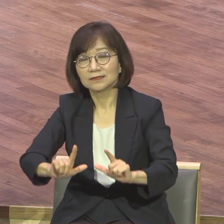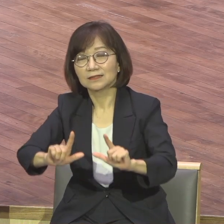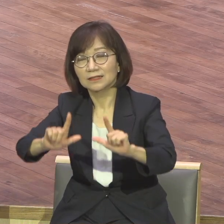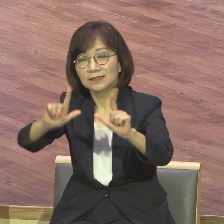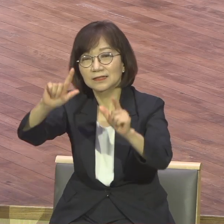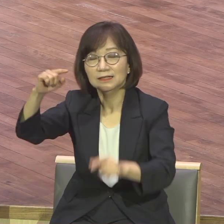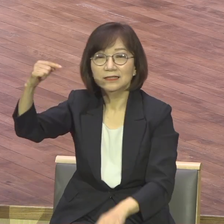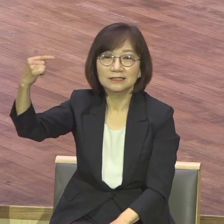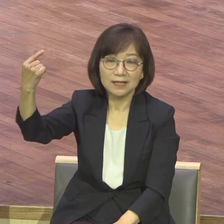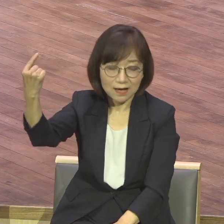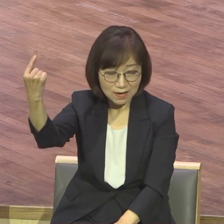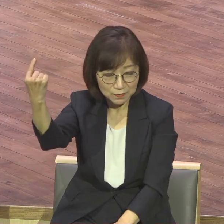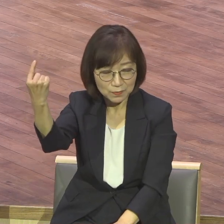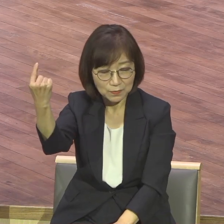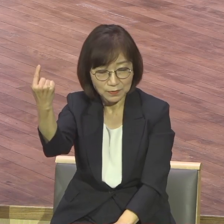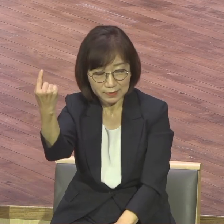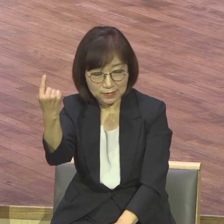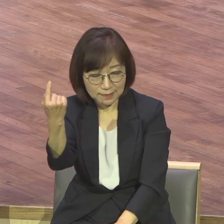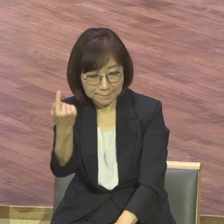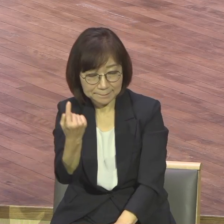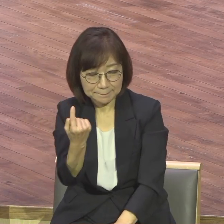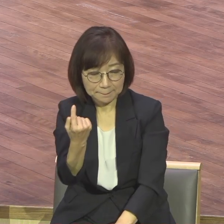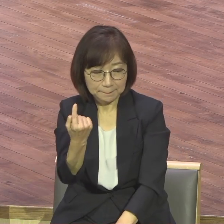그날 오리라